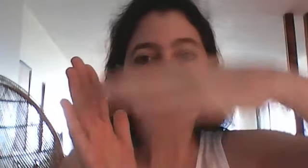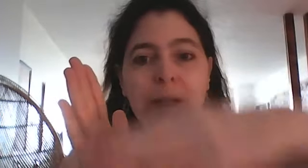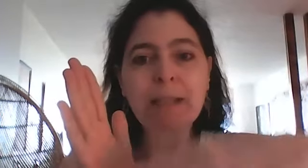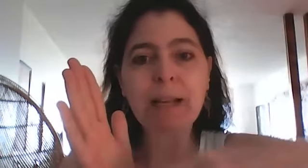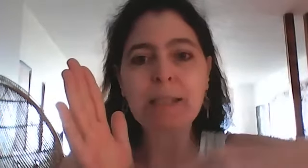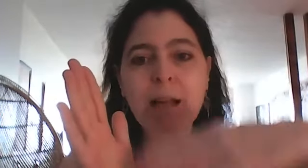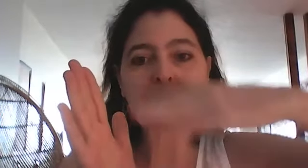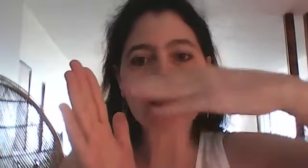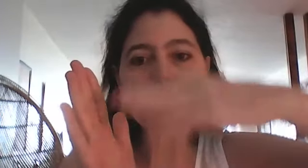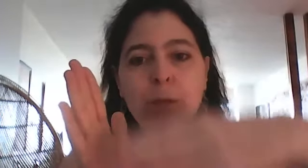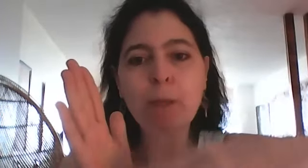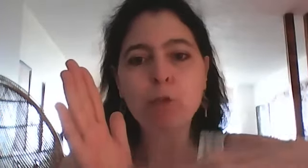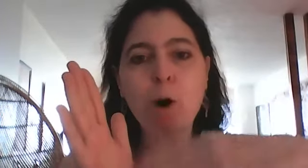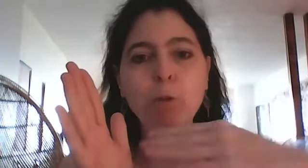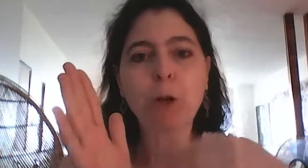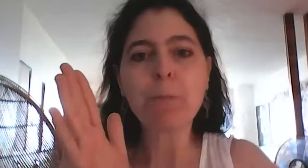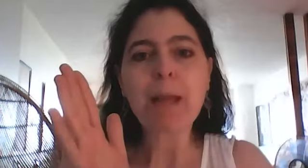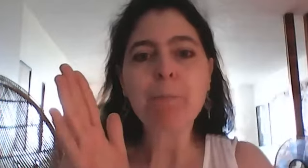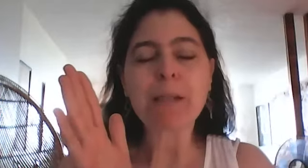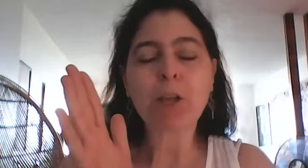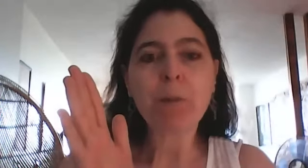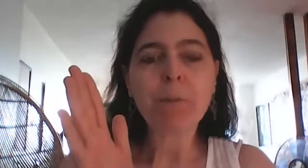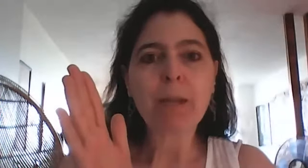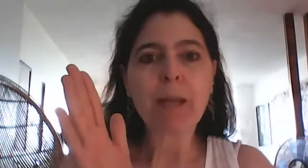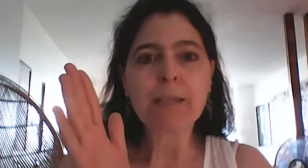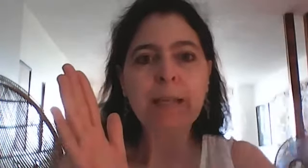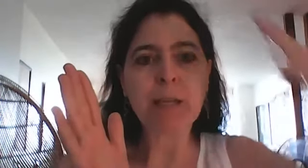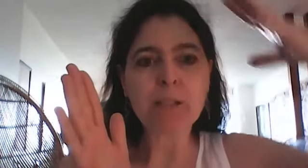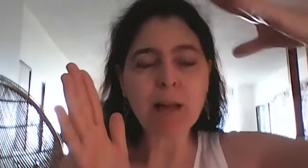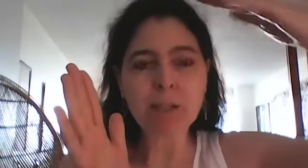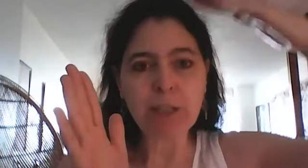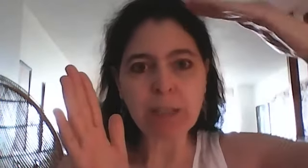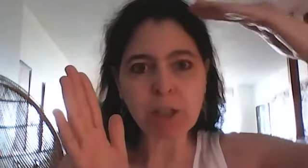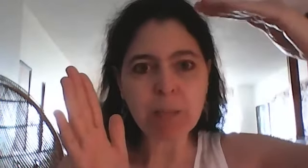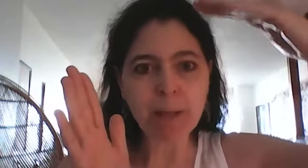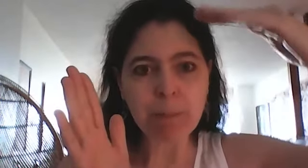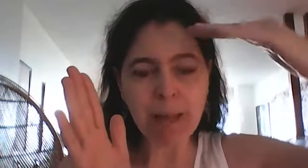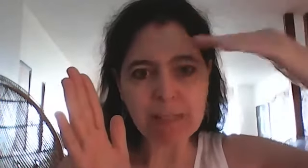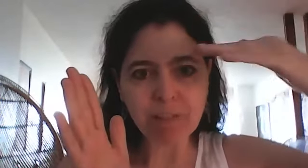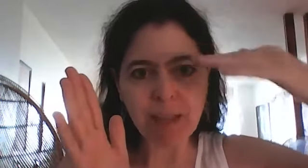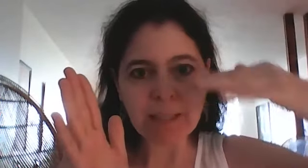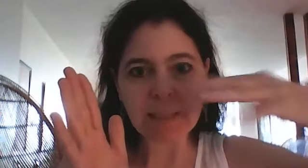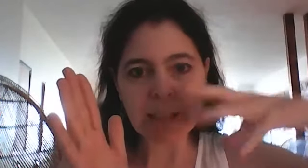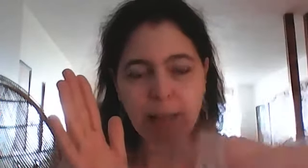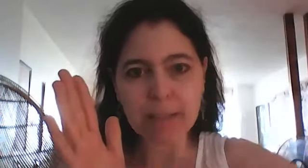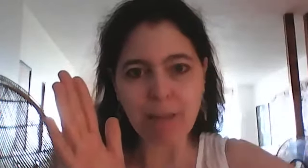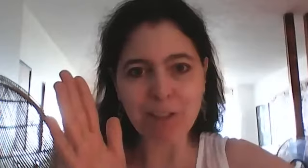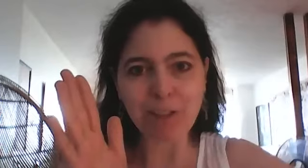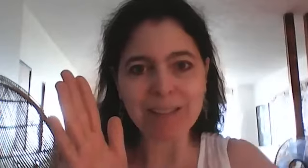tourniez dans le sens des aiguilles d'une montre parce que c'est le sens de l'énergie qui part des plans divins qui descend qui s'en va sur la